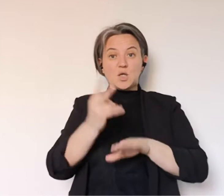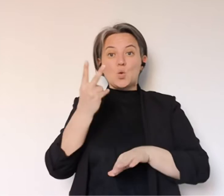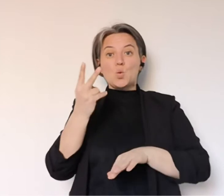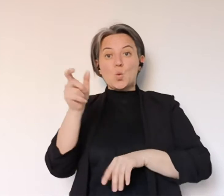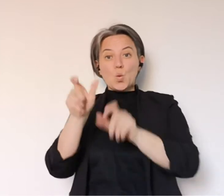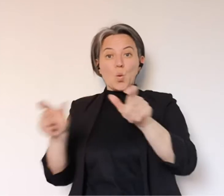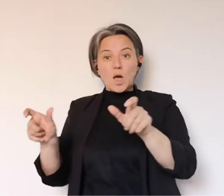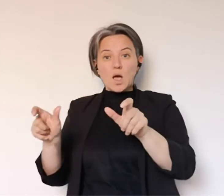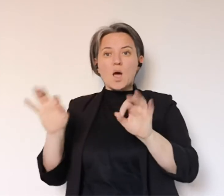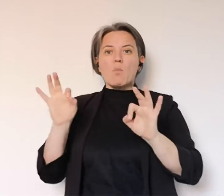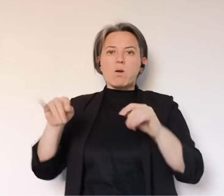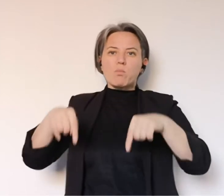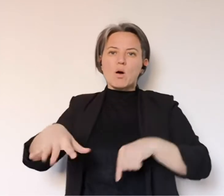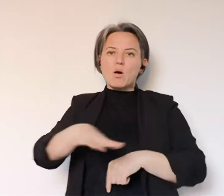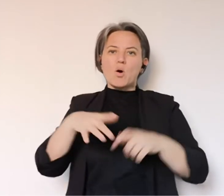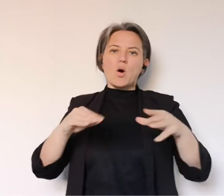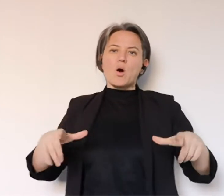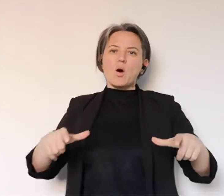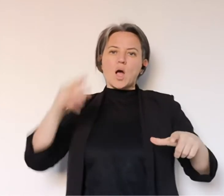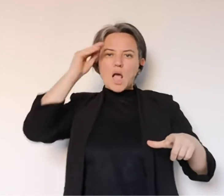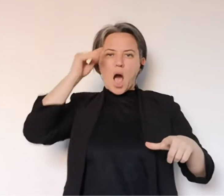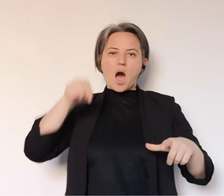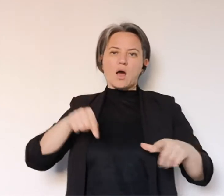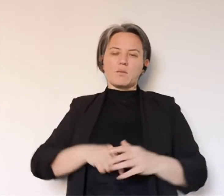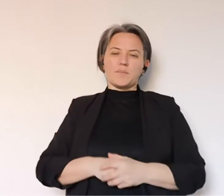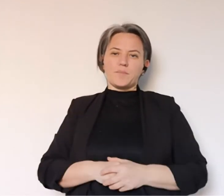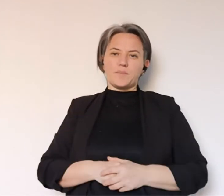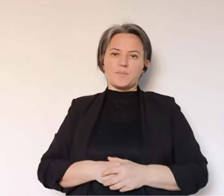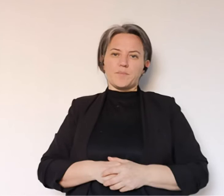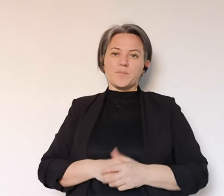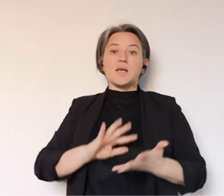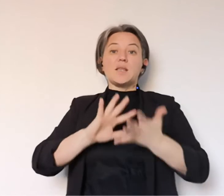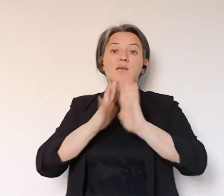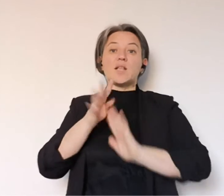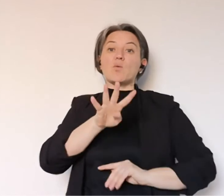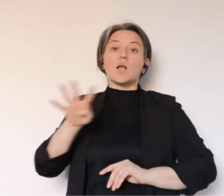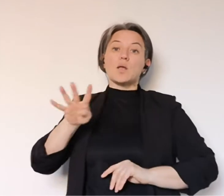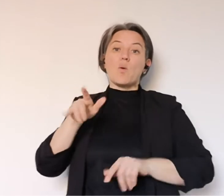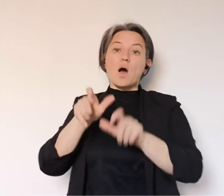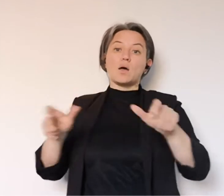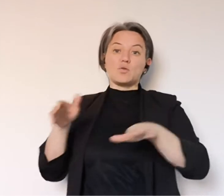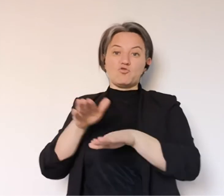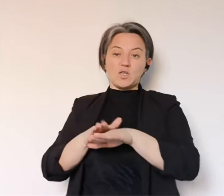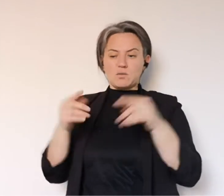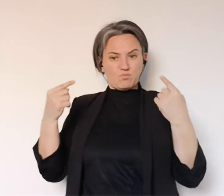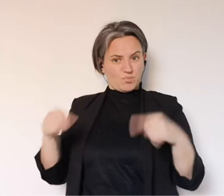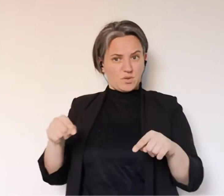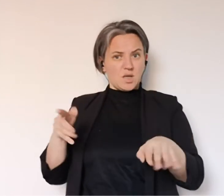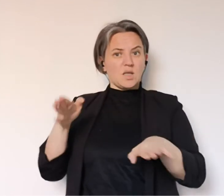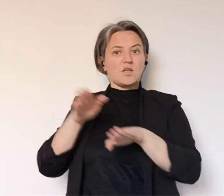In questi 10 decessi se ne identificano due che fanno riferimento alla nostra città che sale quindi a